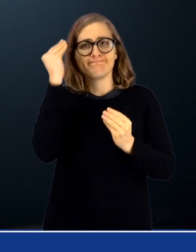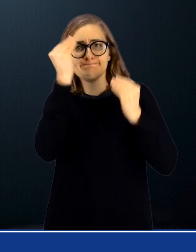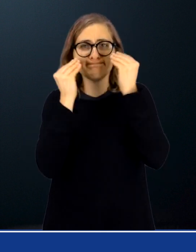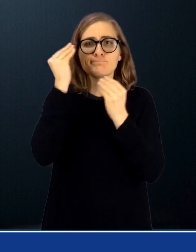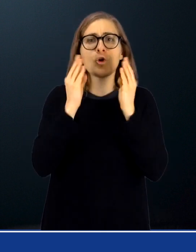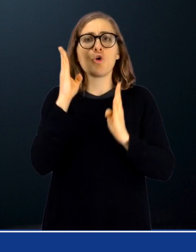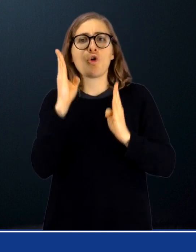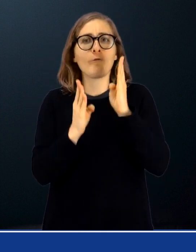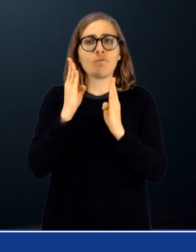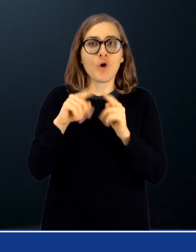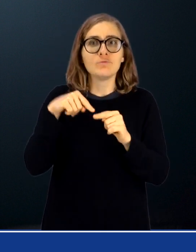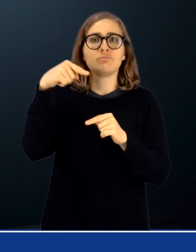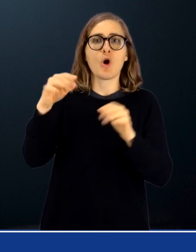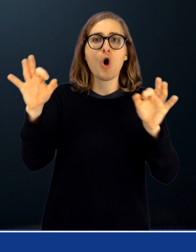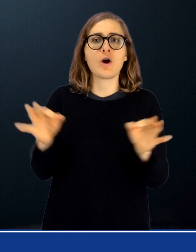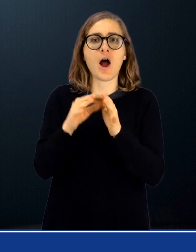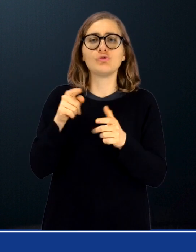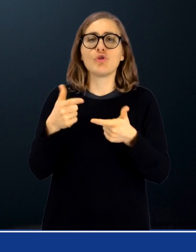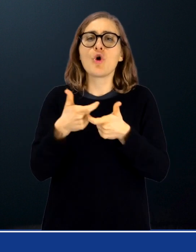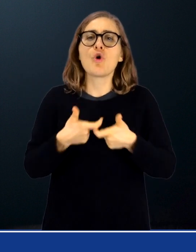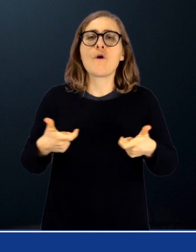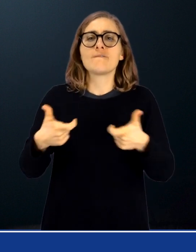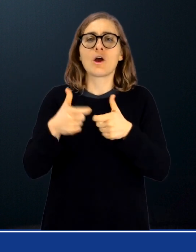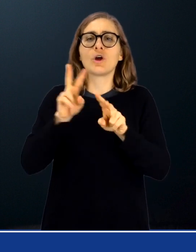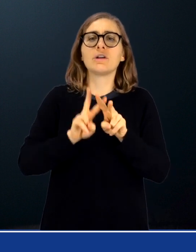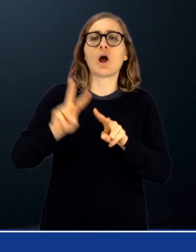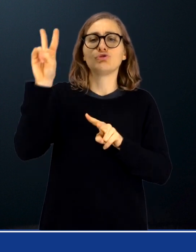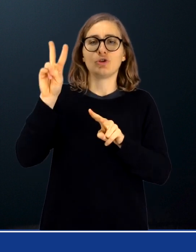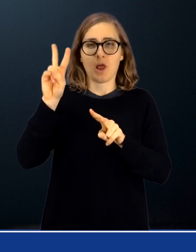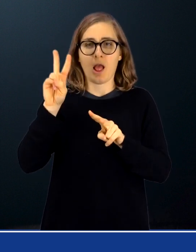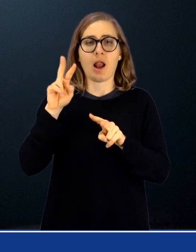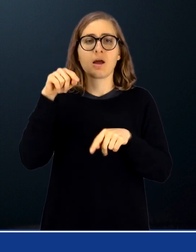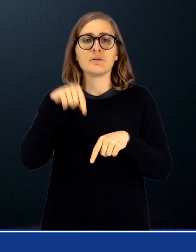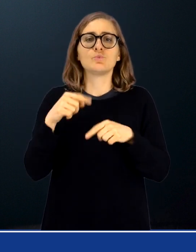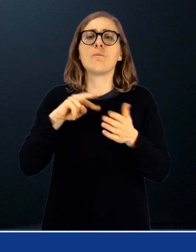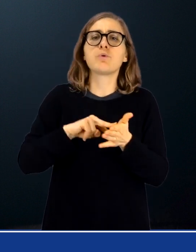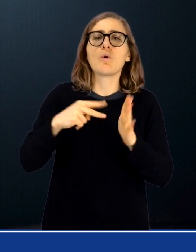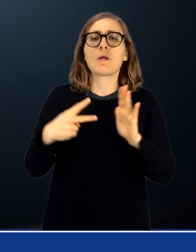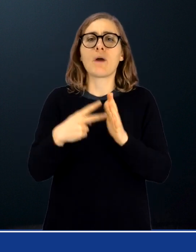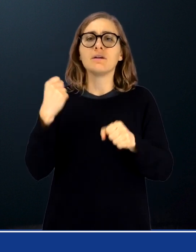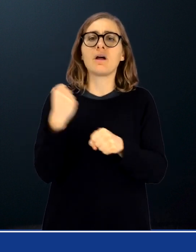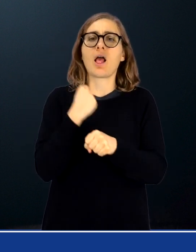convegno nazionale sulle problematiche del lavoro che ENS intende realizzare prossimamente